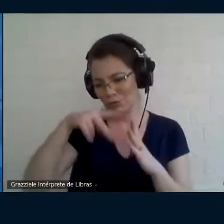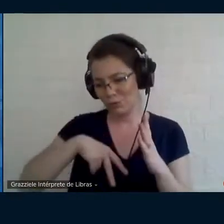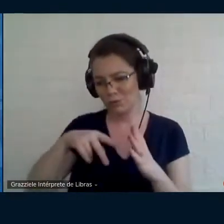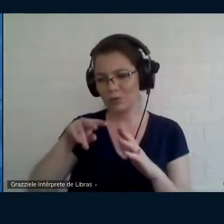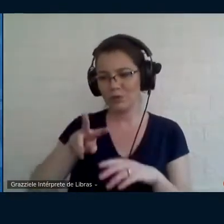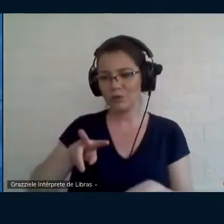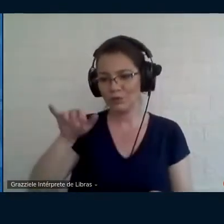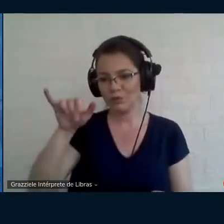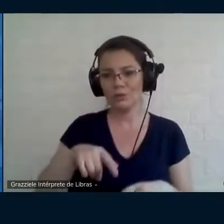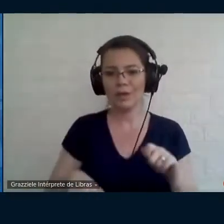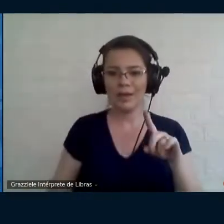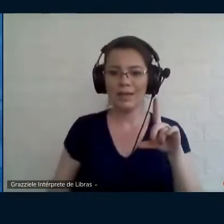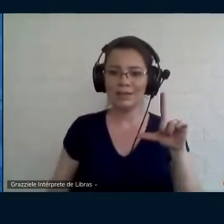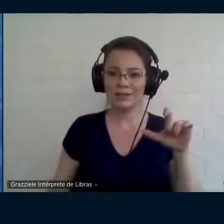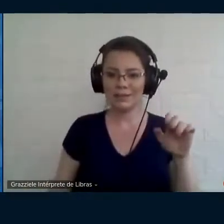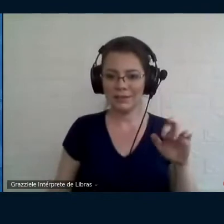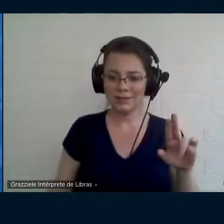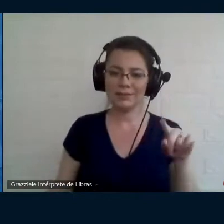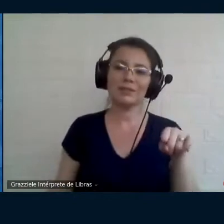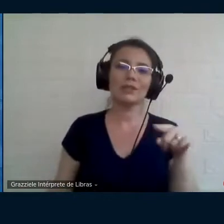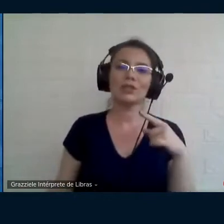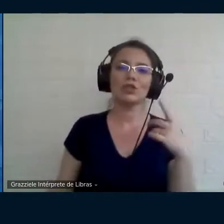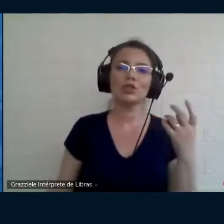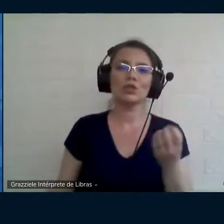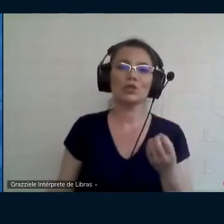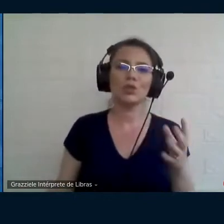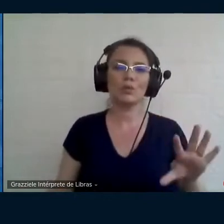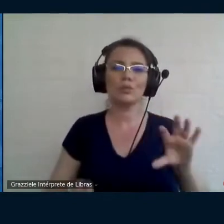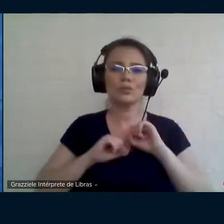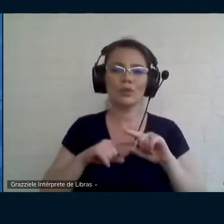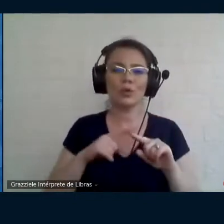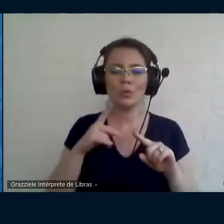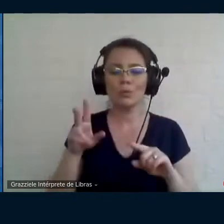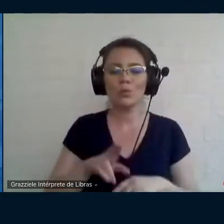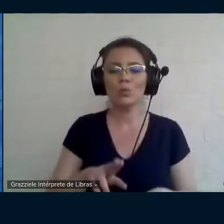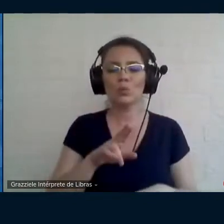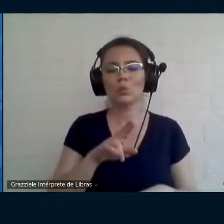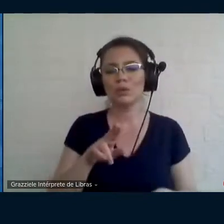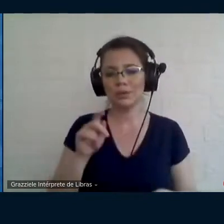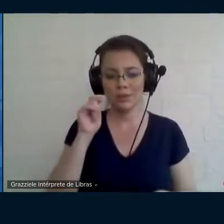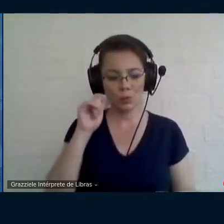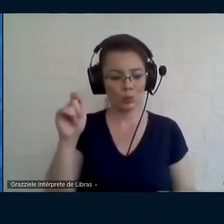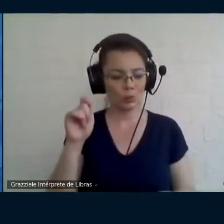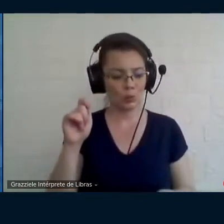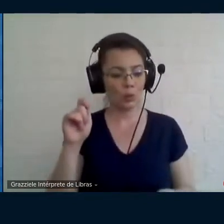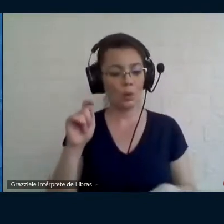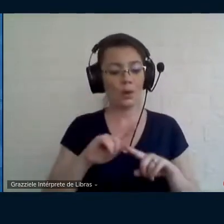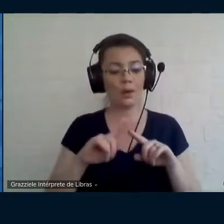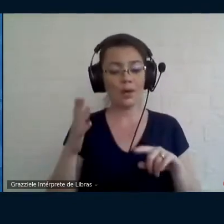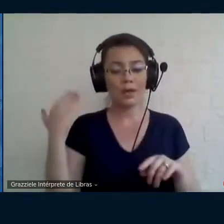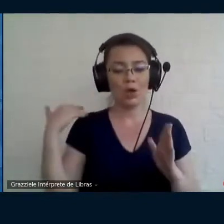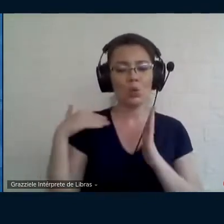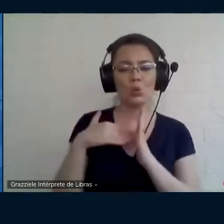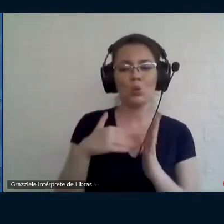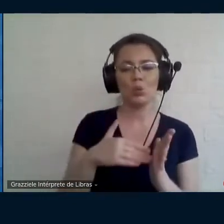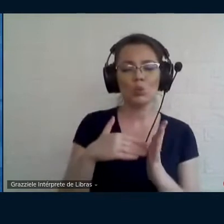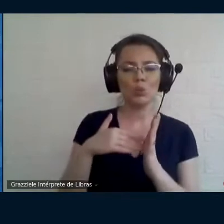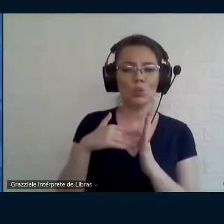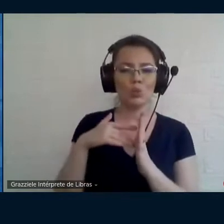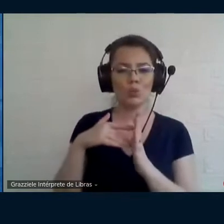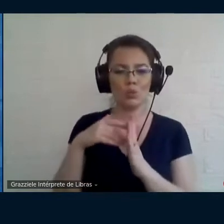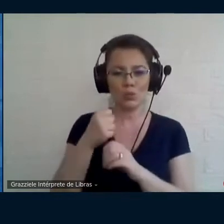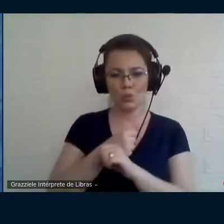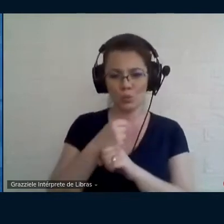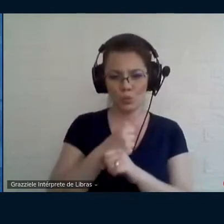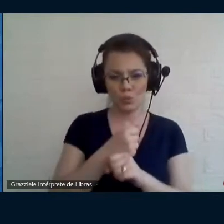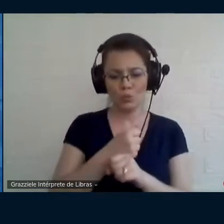Adler como ele se atropria desse autor e nos últimos anos ele tem